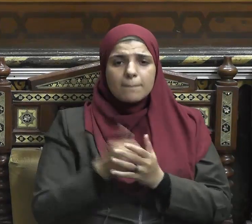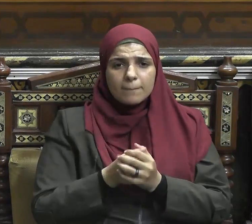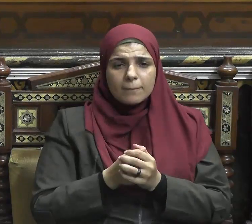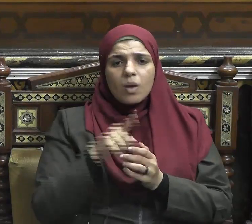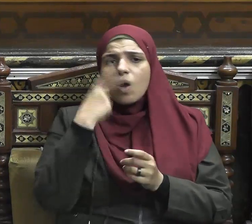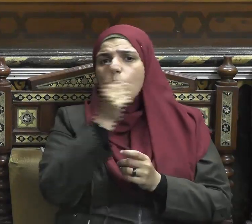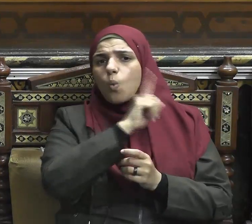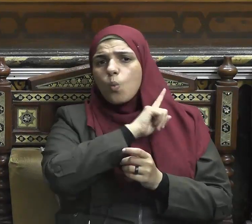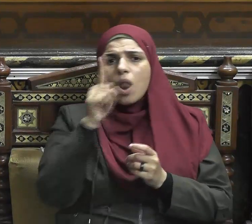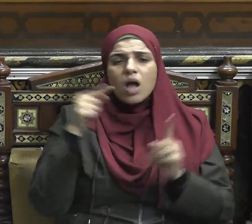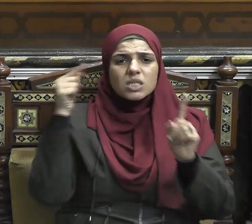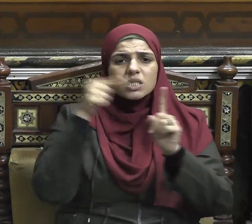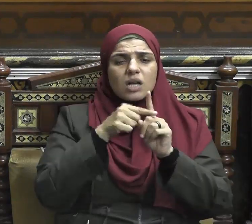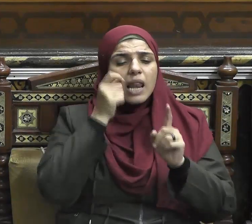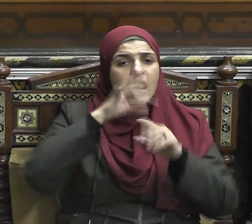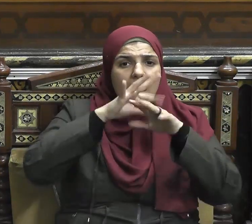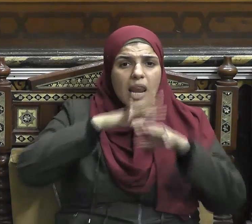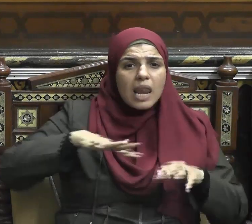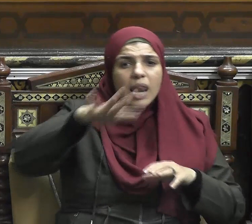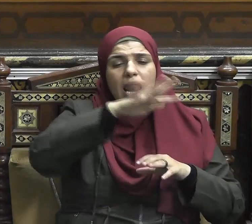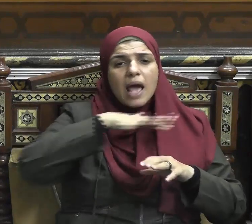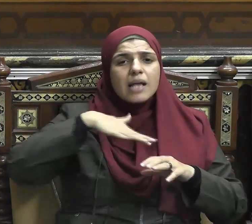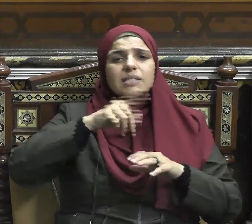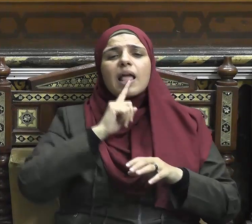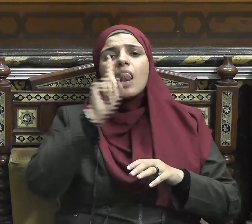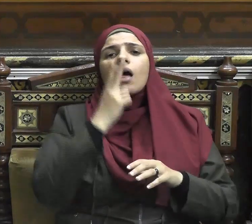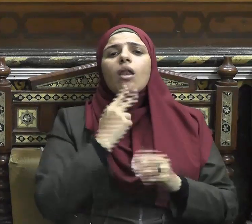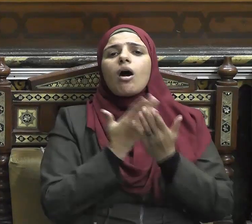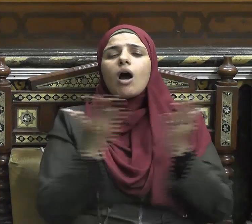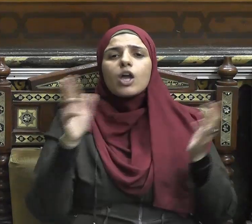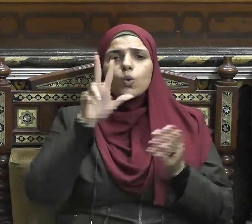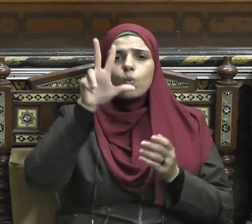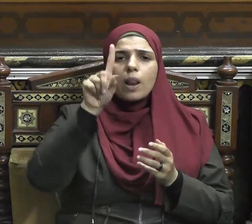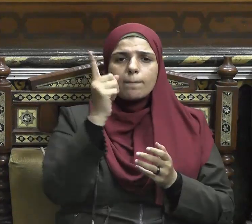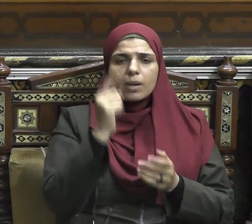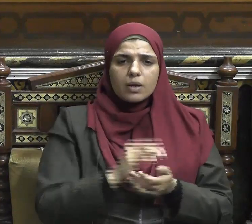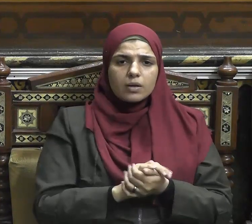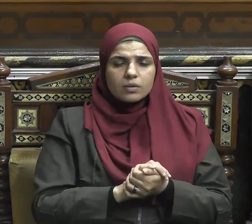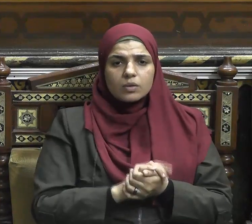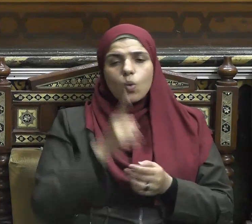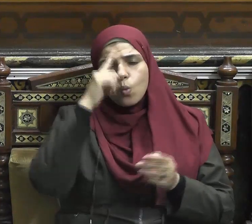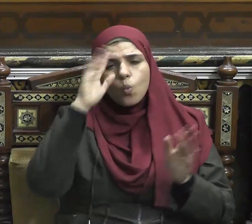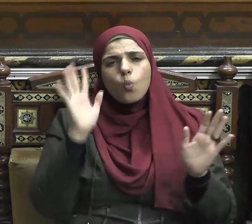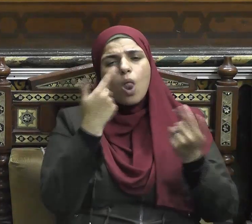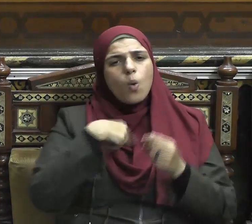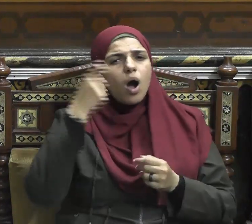الحقيقي من أمنه الناس على دمائهم وأعراضهم